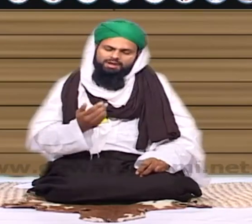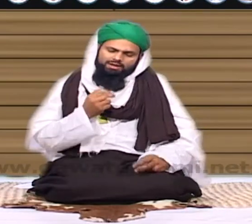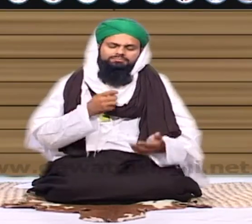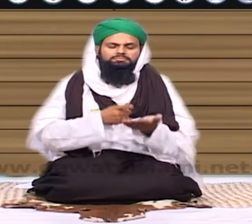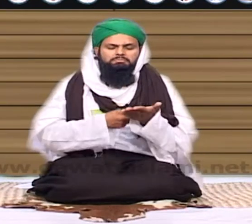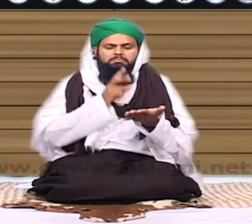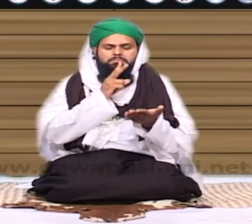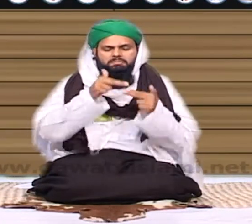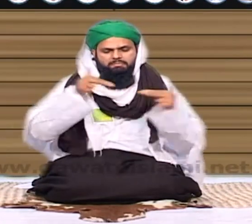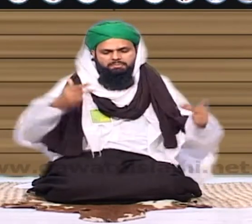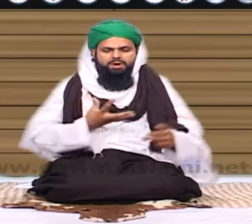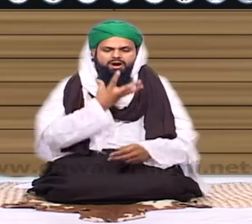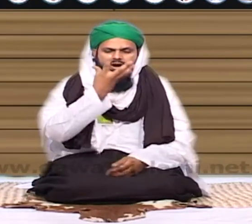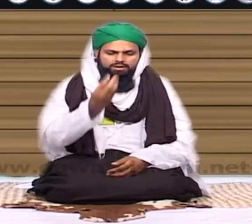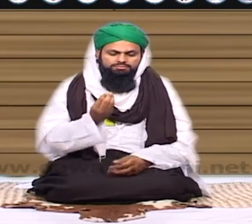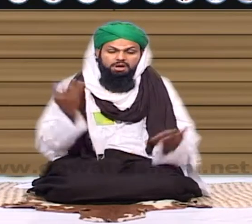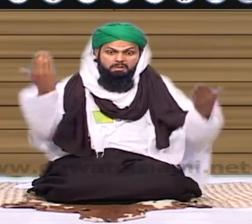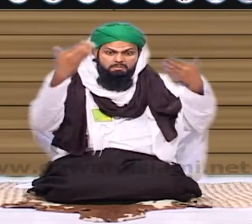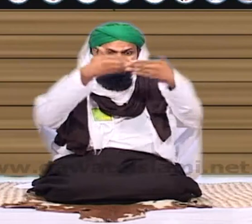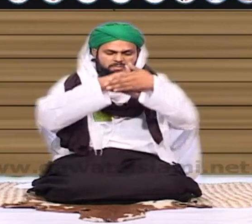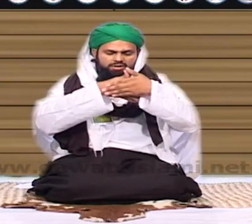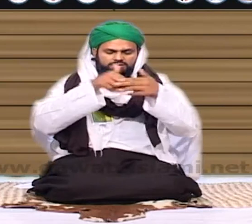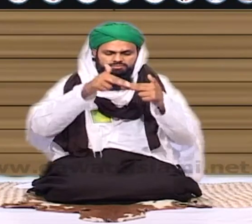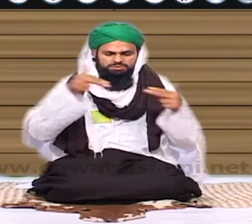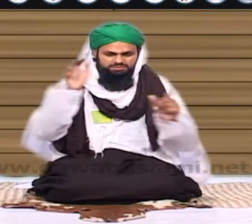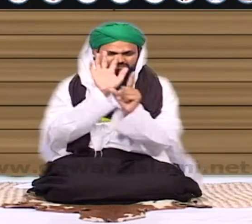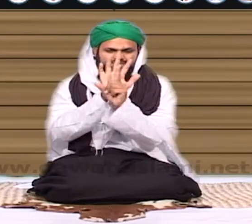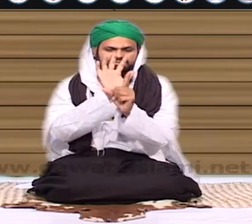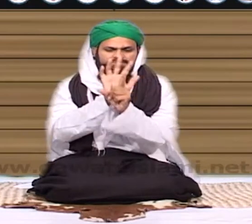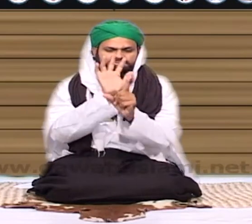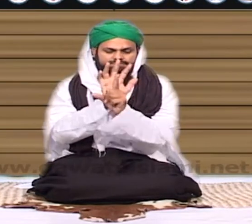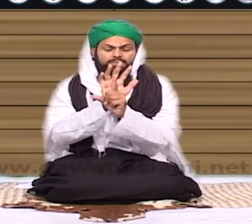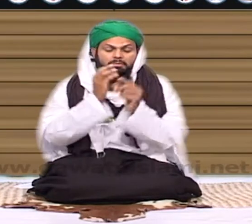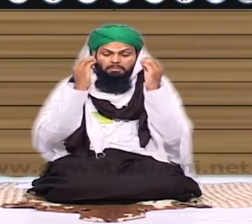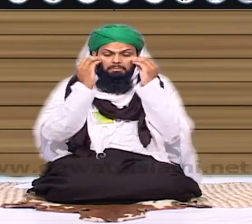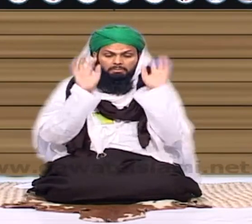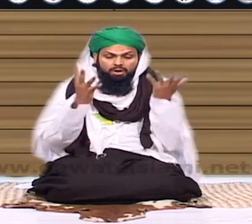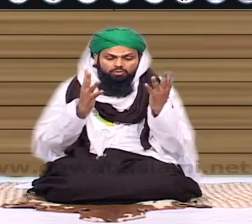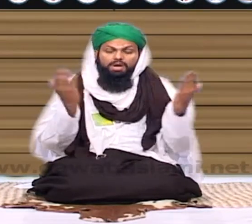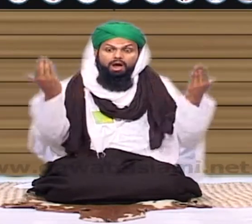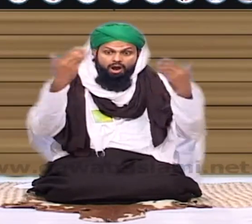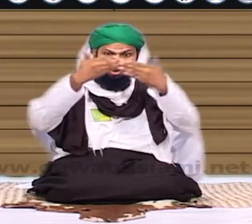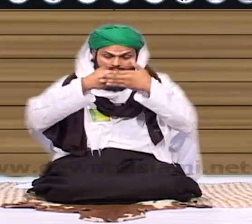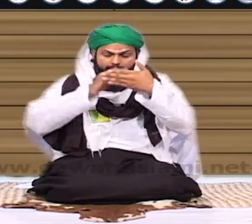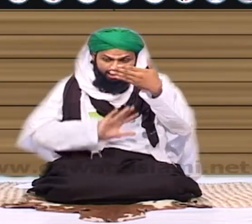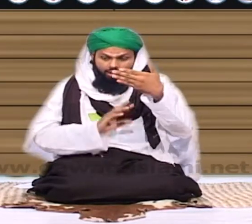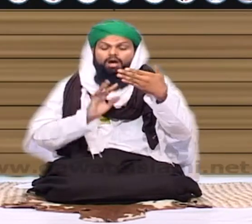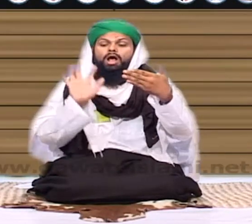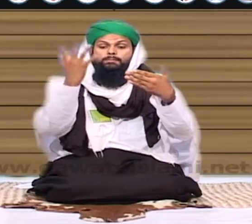بیداری میں زیارت کر رہا تھا تو یہ بہرحال ہوتا ہے لیکن میں آپ کو بردخ کا سمجھا رہا تھا تو یہ کہ پتا نہیں لیکن کبھی کبھی